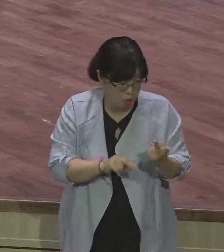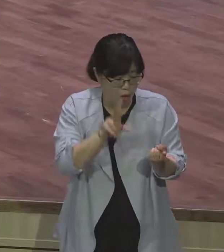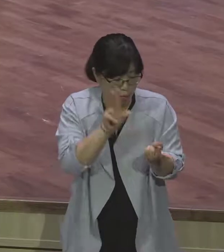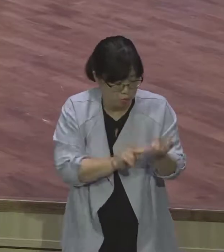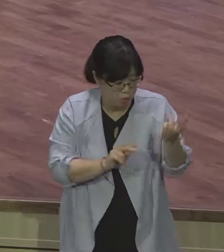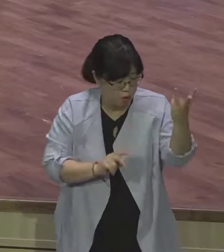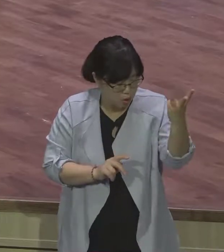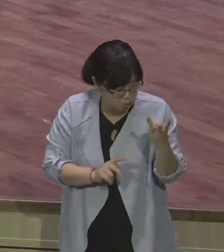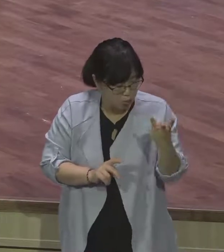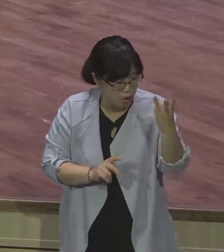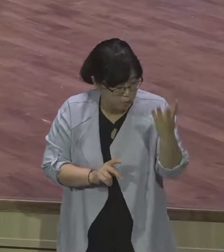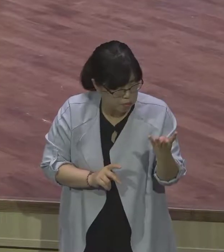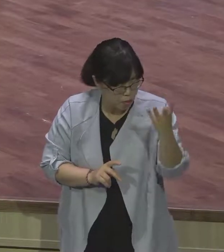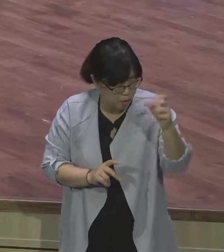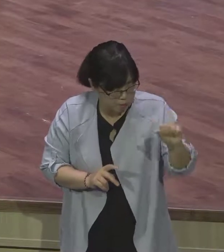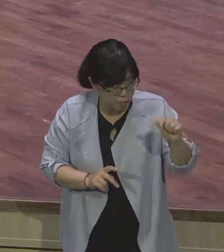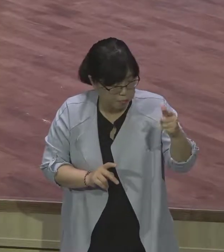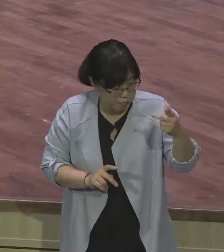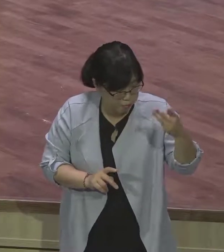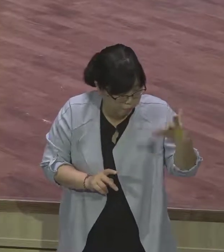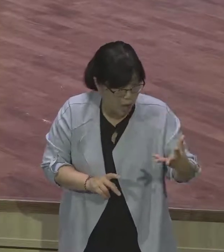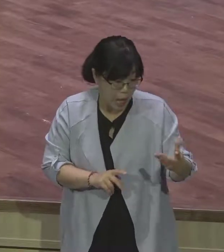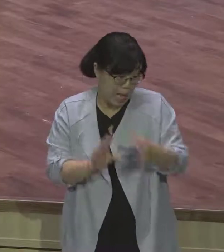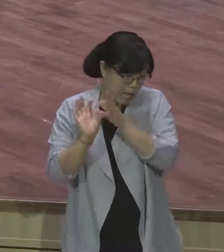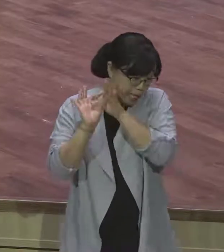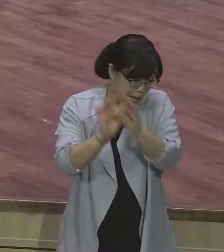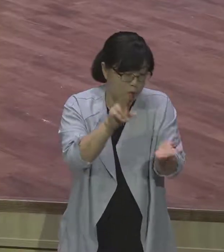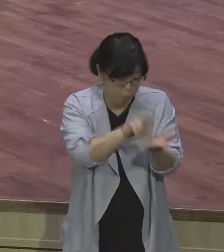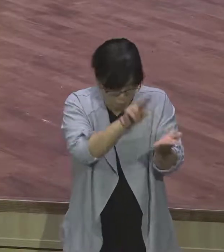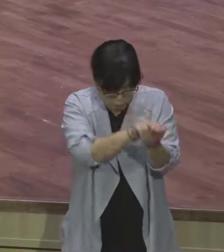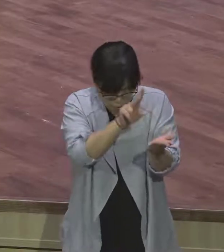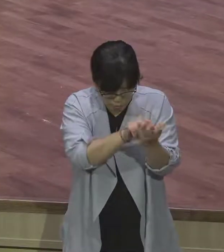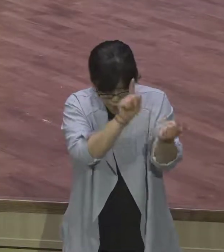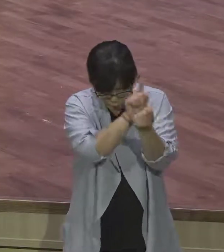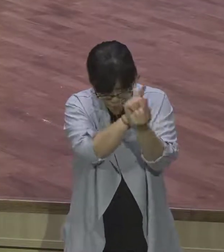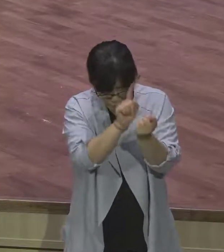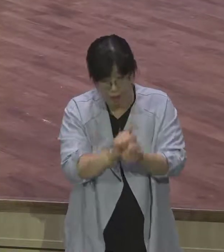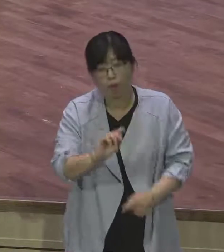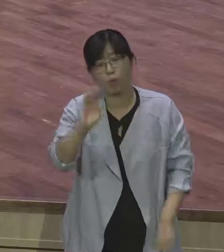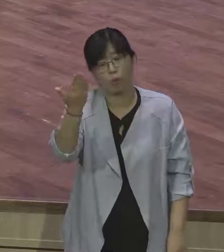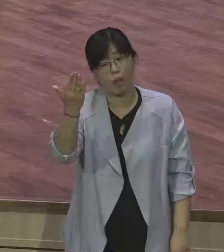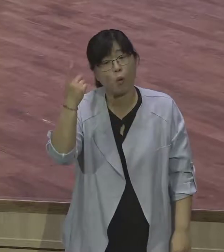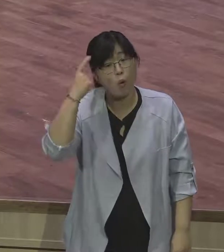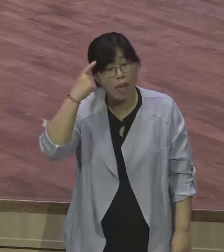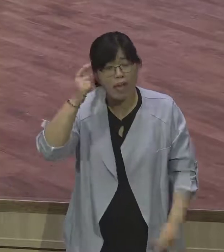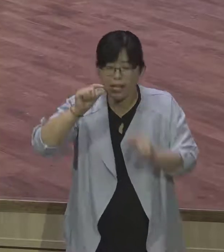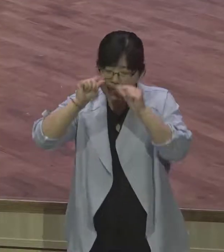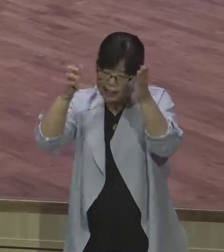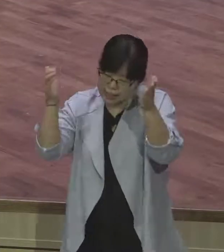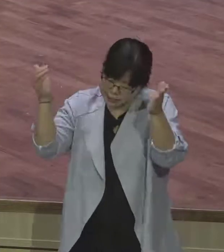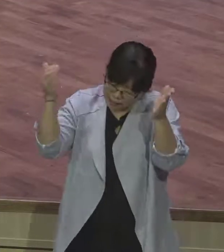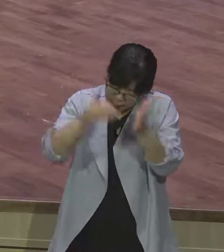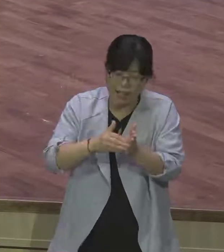게시록 13장 6개를 보면 16개를 보면 뜨겁지도 차지도 아니하면 내가 토해버리겠다